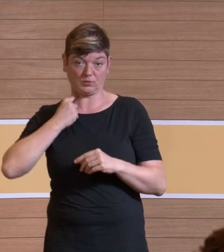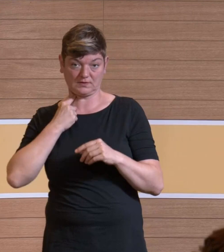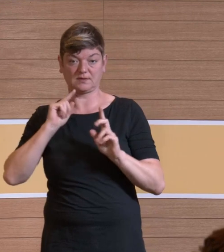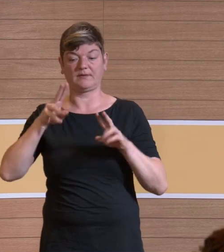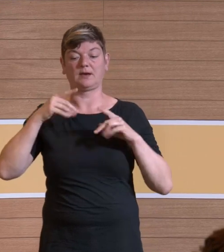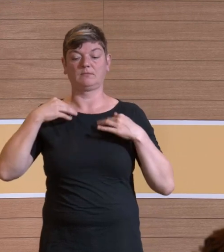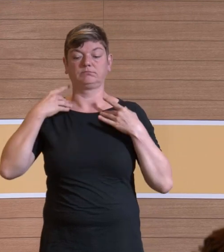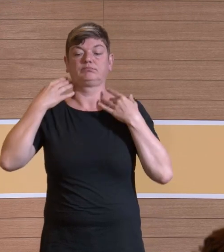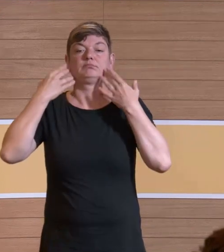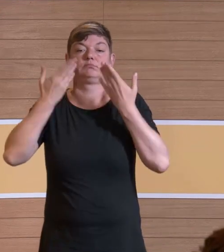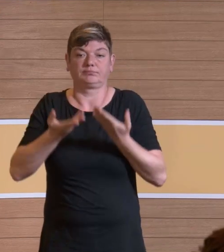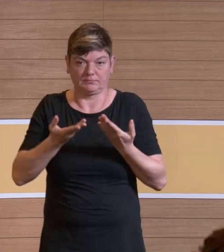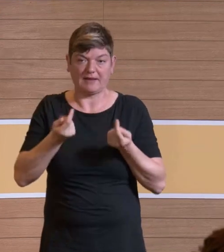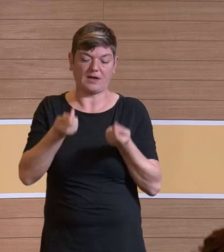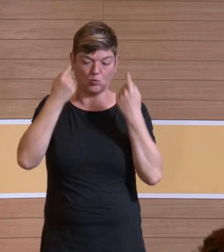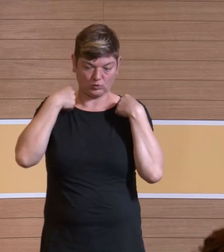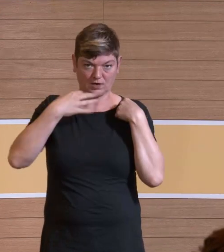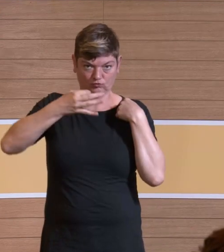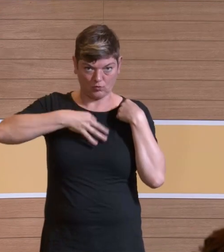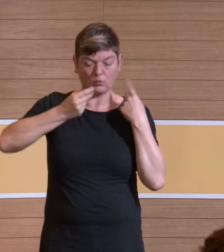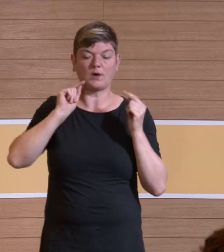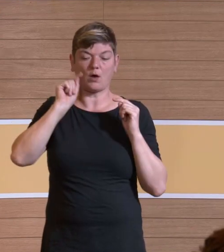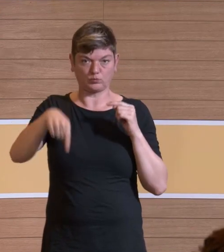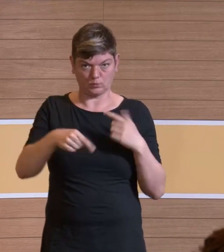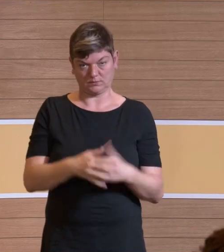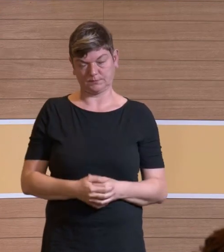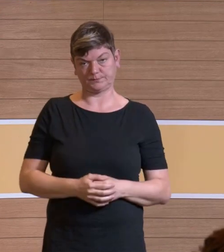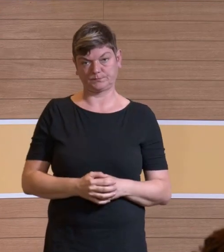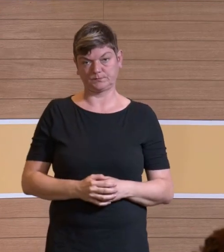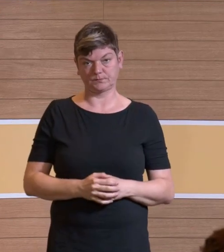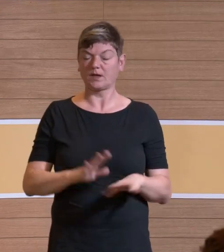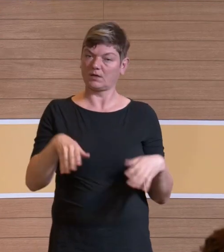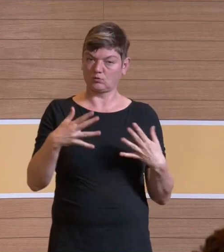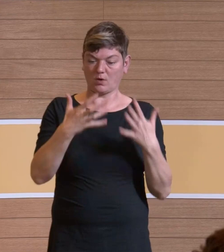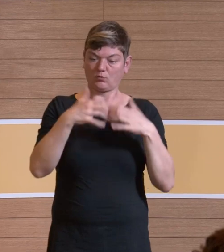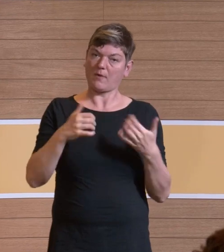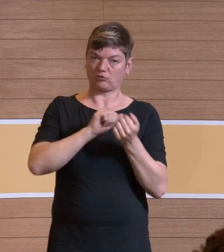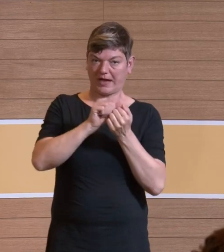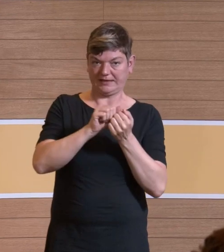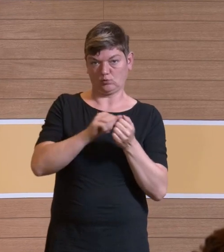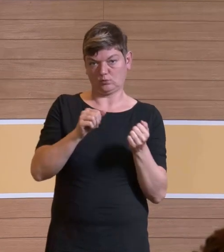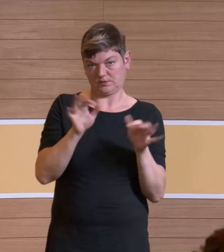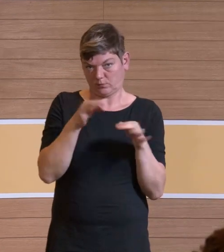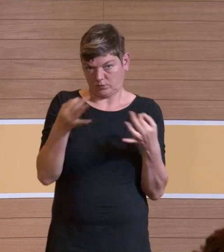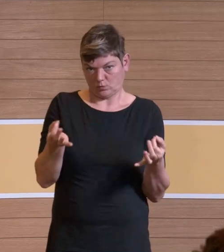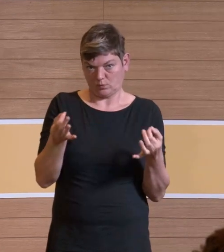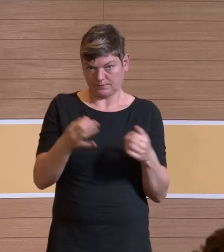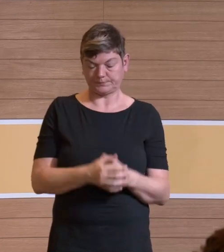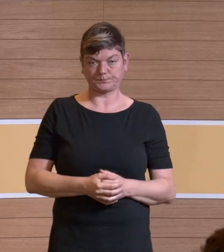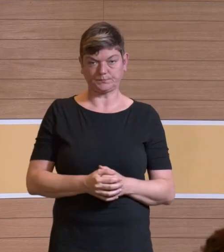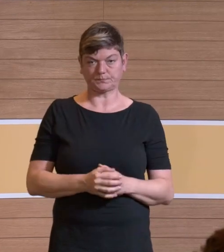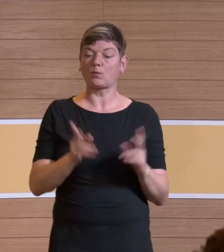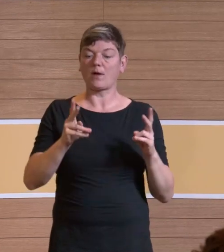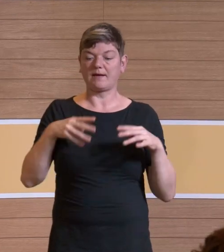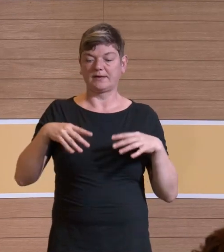transportiert wird. Das schlucken Sie dann entweder runter oder Sie spucken es aus oder wie auch immer. Aber es geht auf jeden Fall Richtung Mund, also